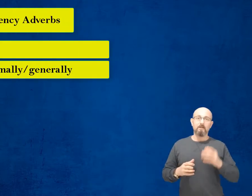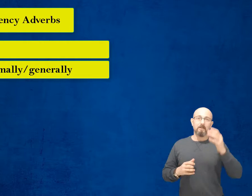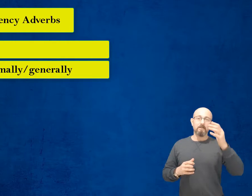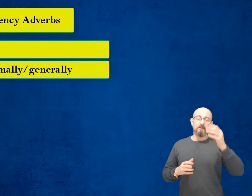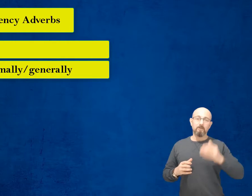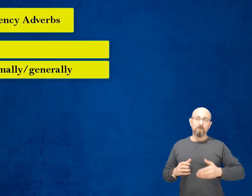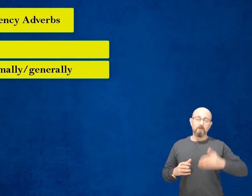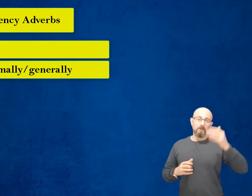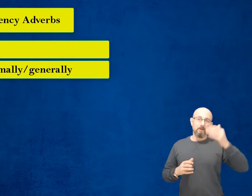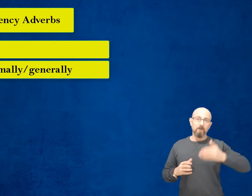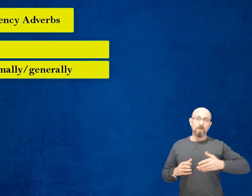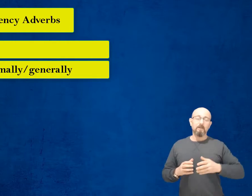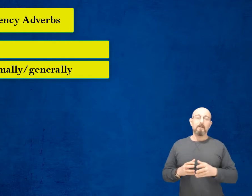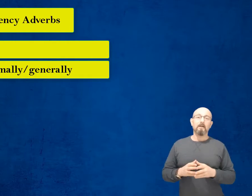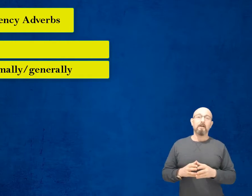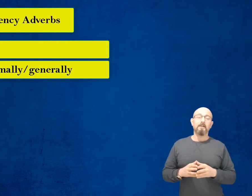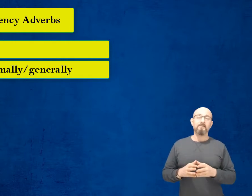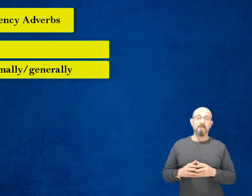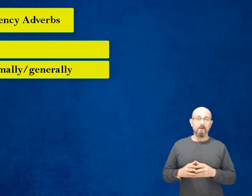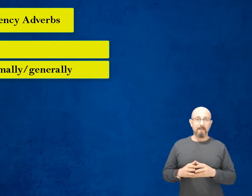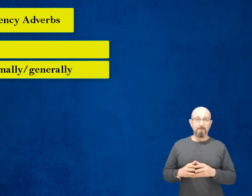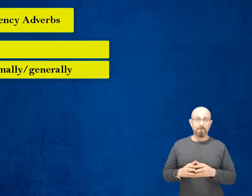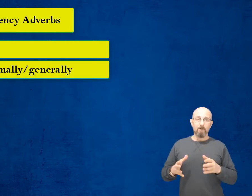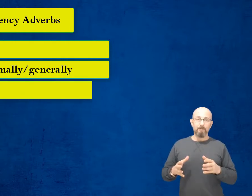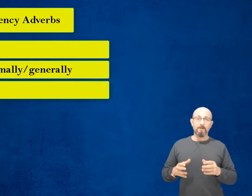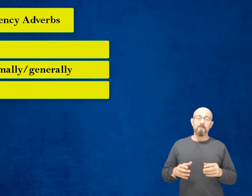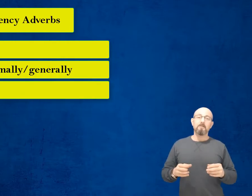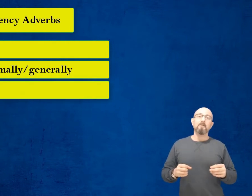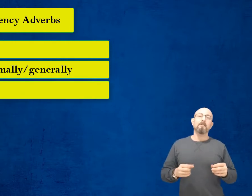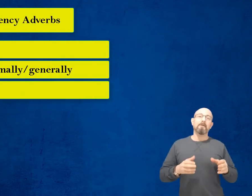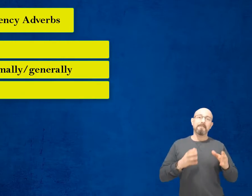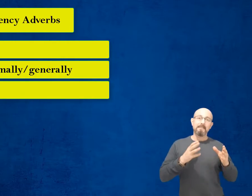كلهم نفس المعنى بعدين